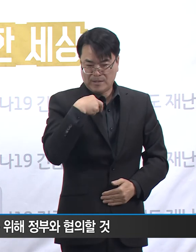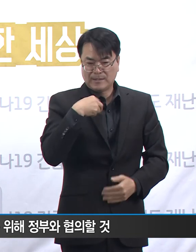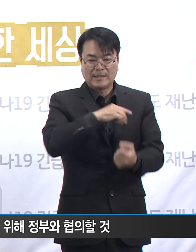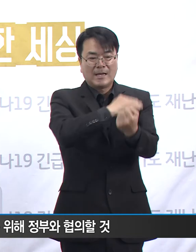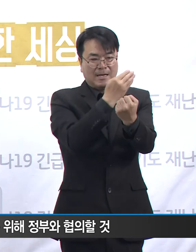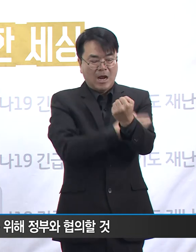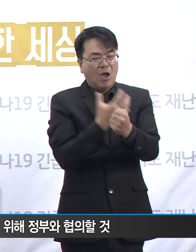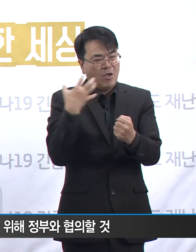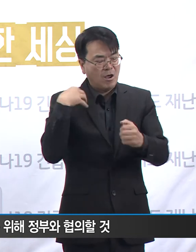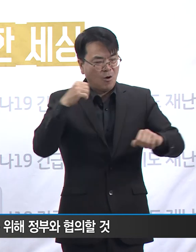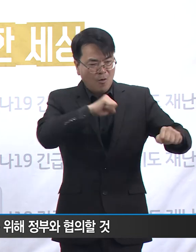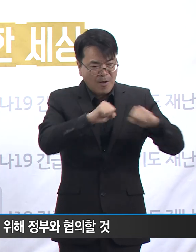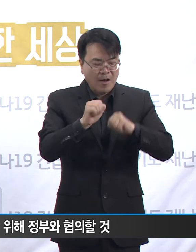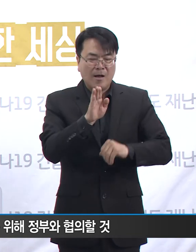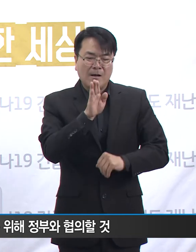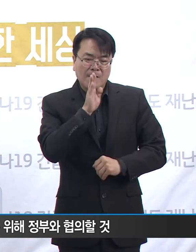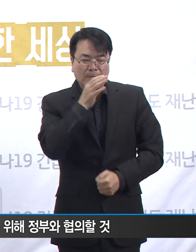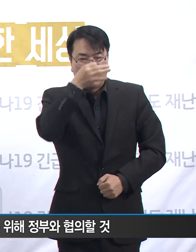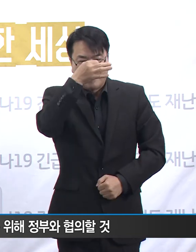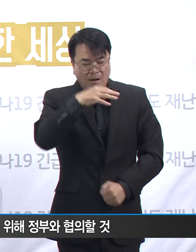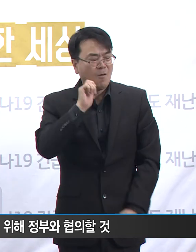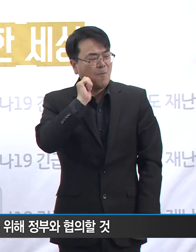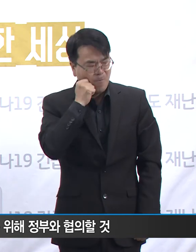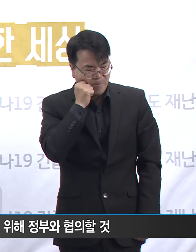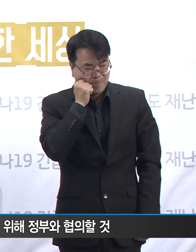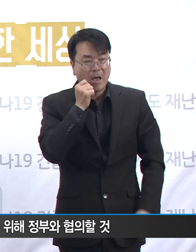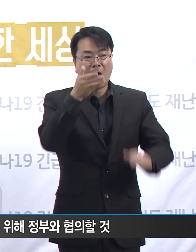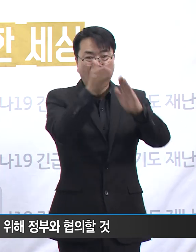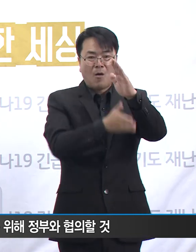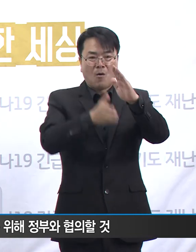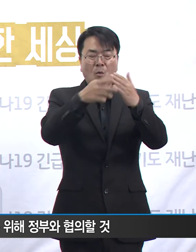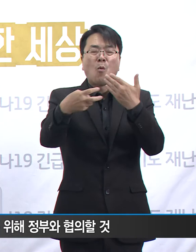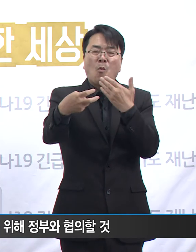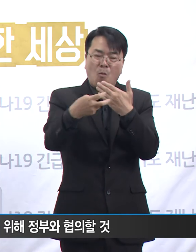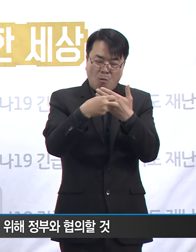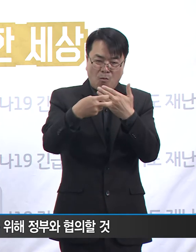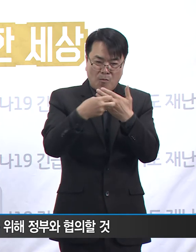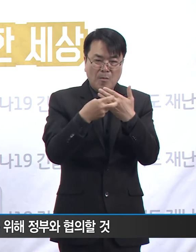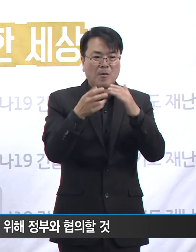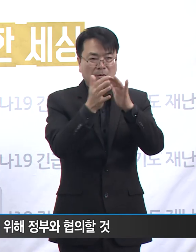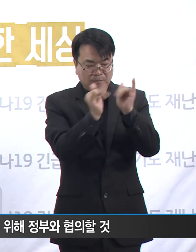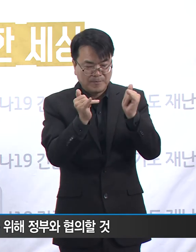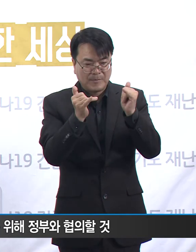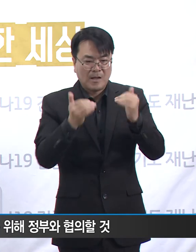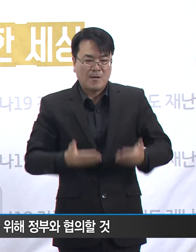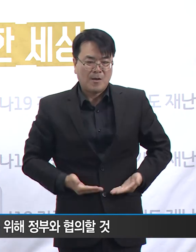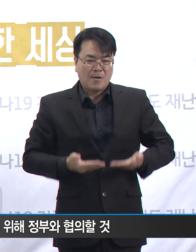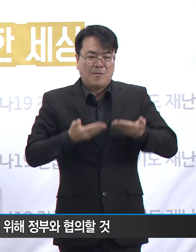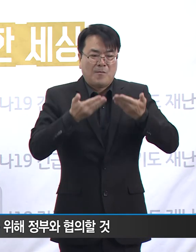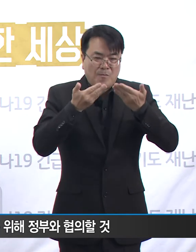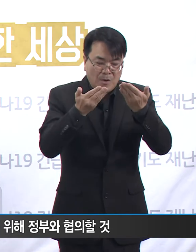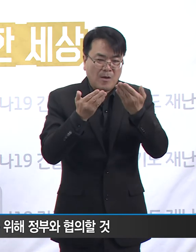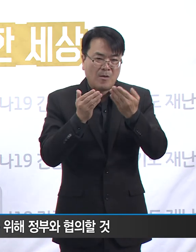것은 훨씬 어렵고 힘든 일입니다. 공공의료기관들의 고기한 헌신에 깊이 감사드립니다.